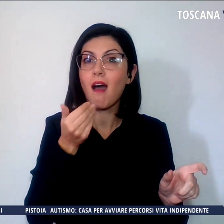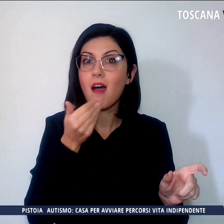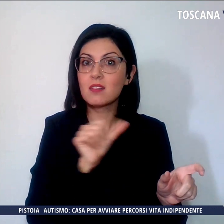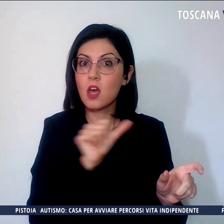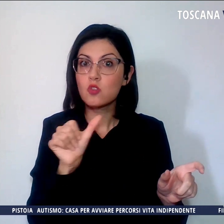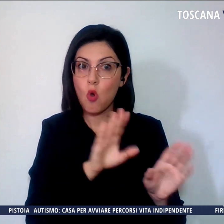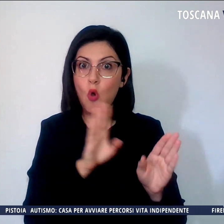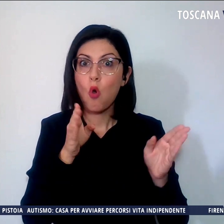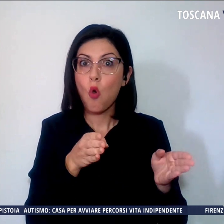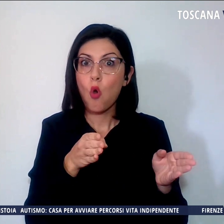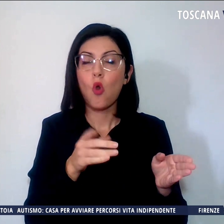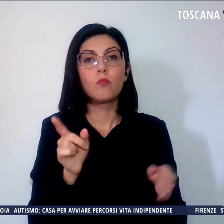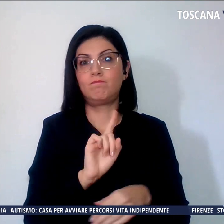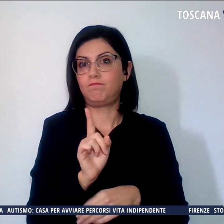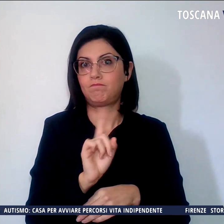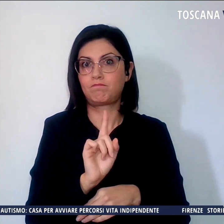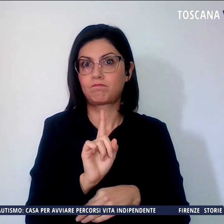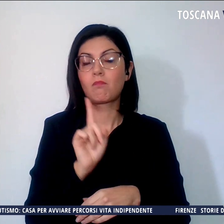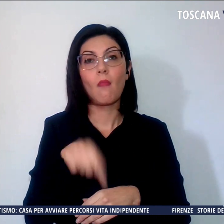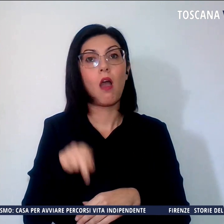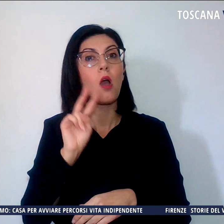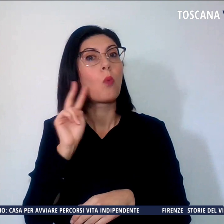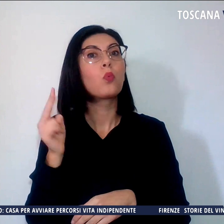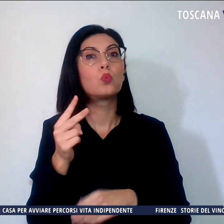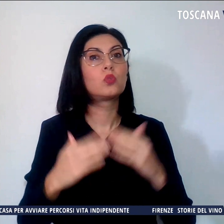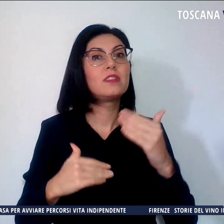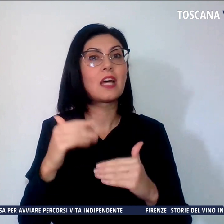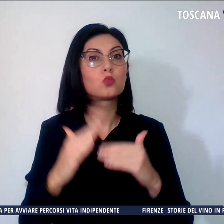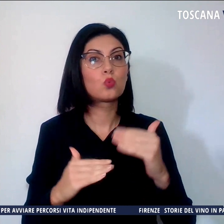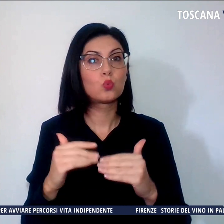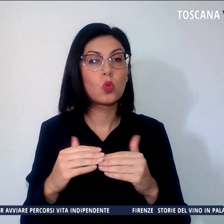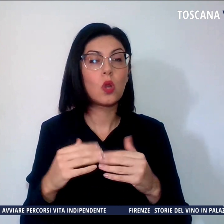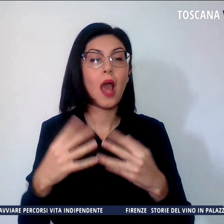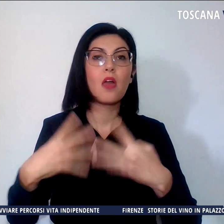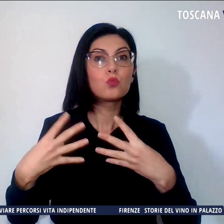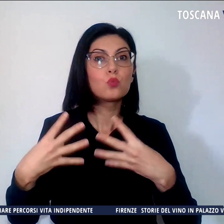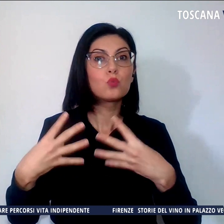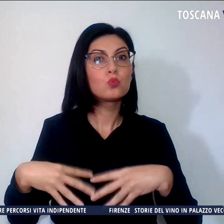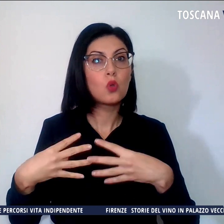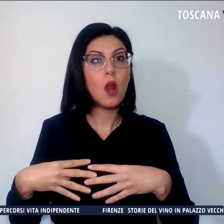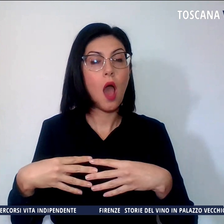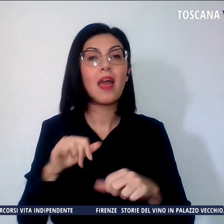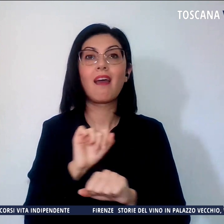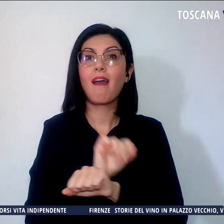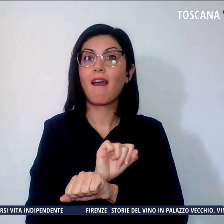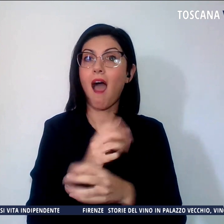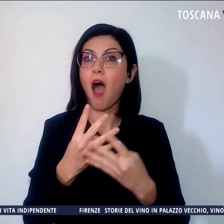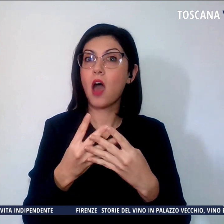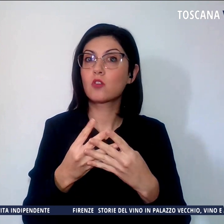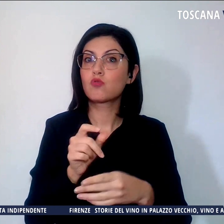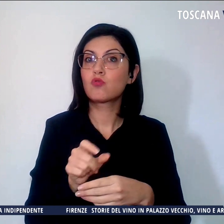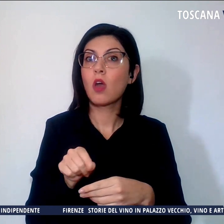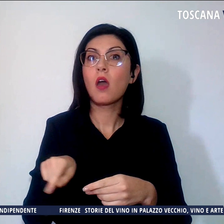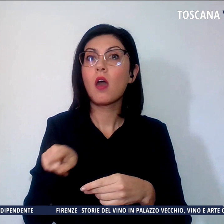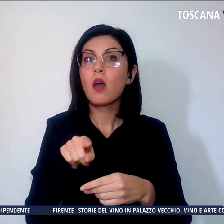sindacato. Da un punto di vista strutturale e funzionale il carcere mostra tutti i suoi anni